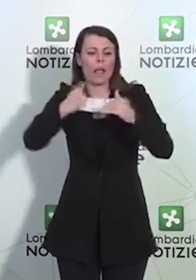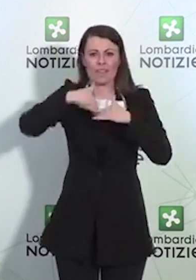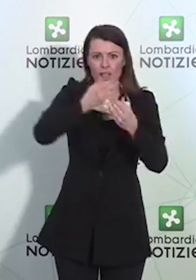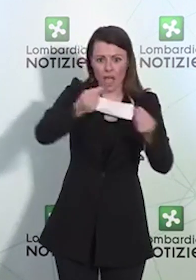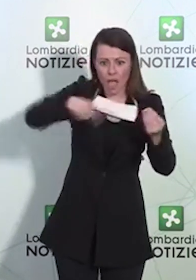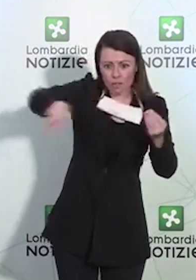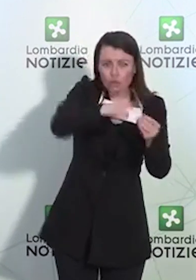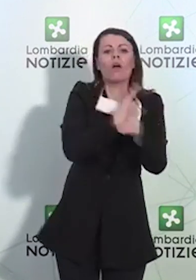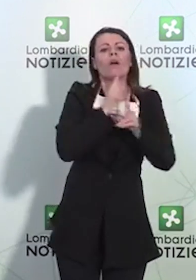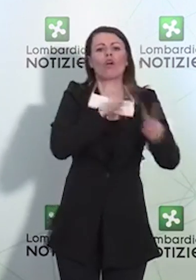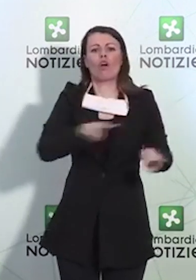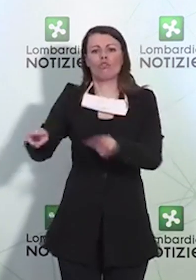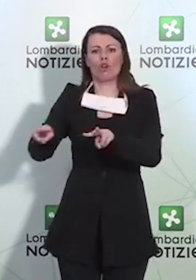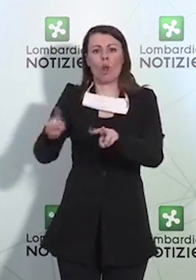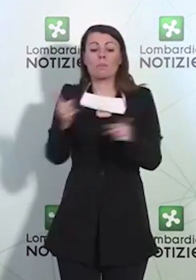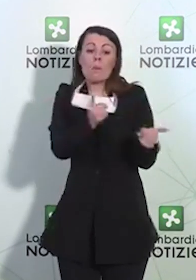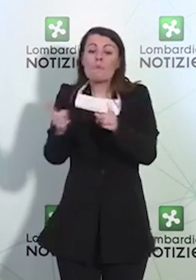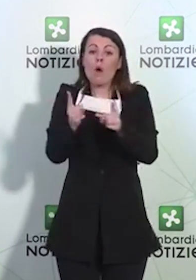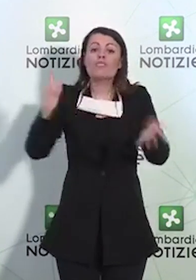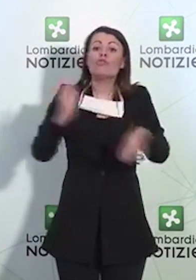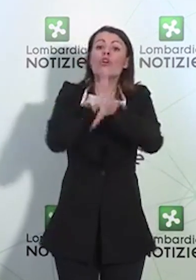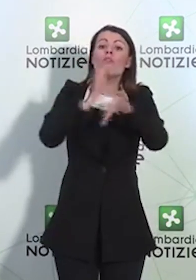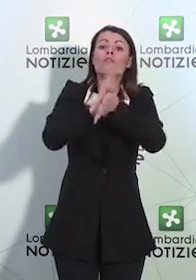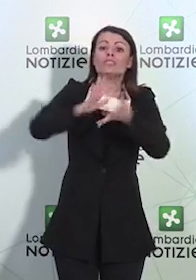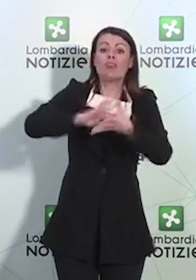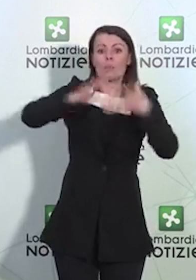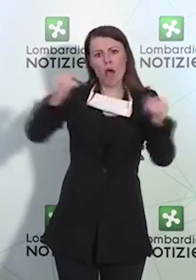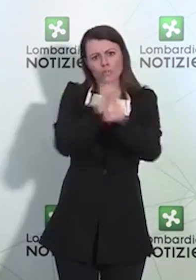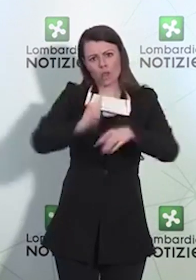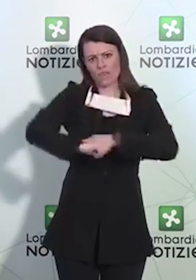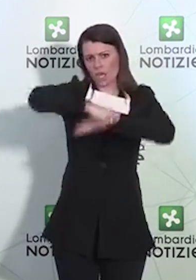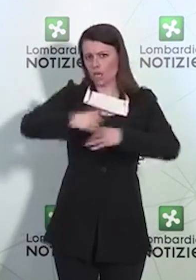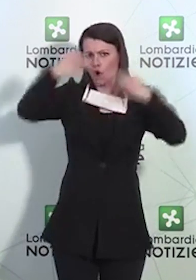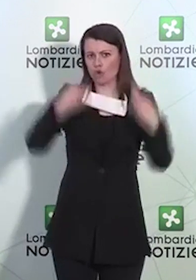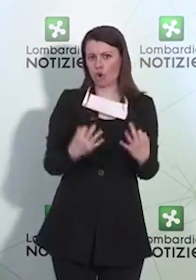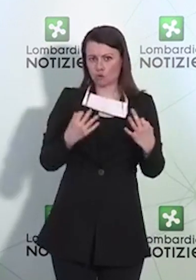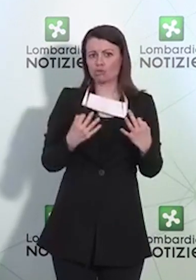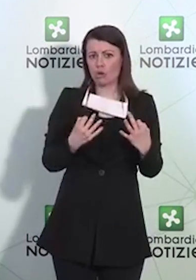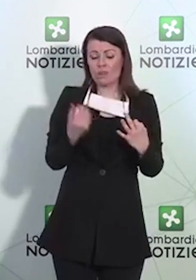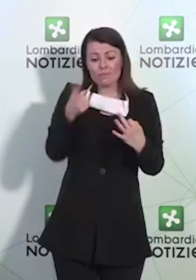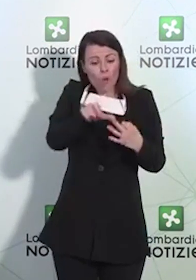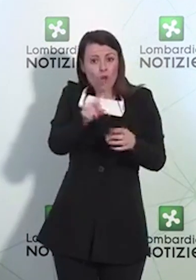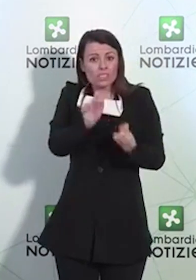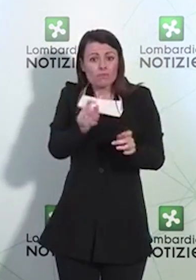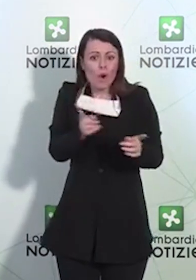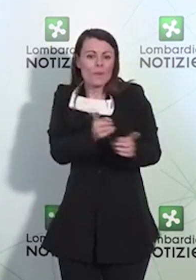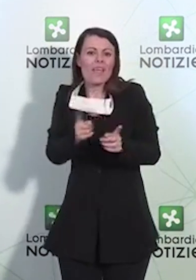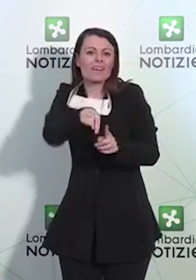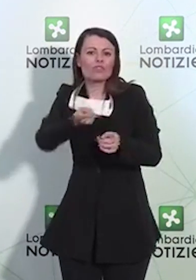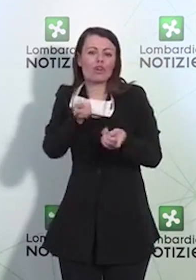durante le festività pasquali che sono sicuramente un momento durante il quale